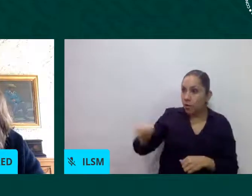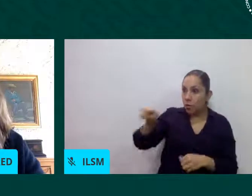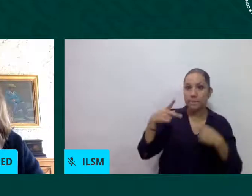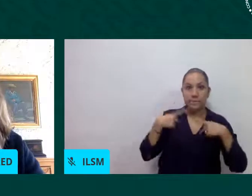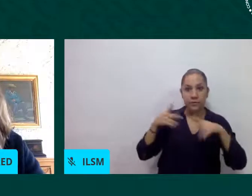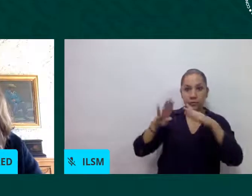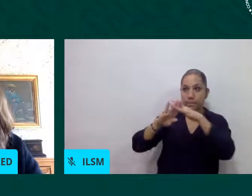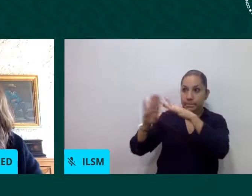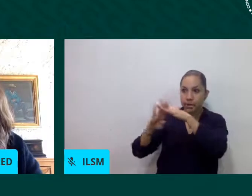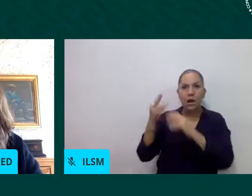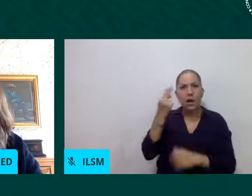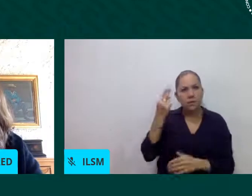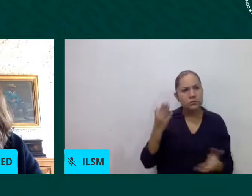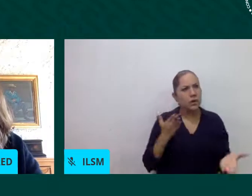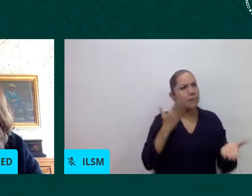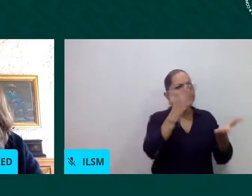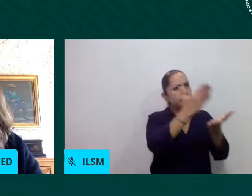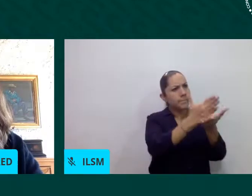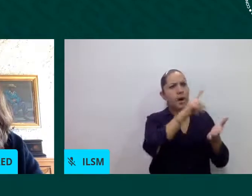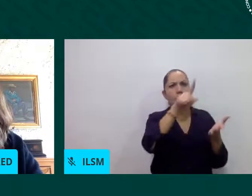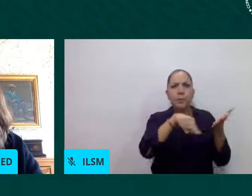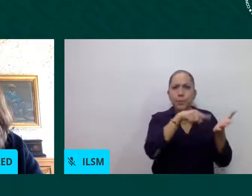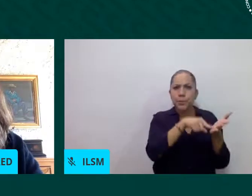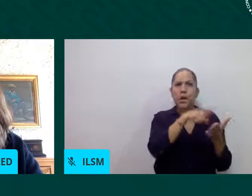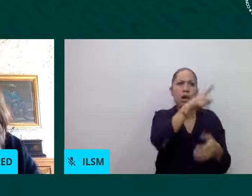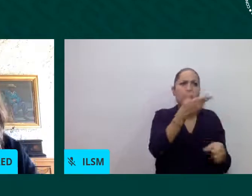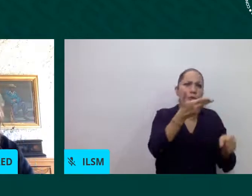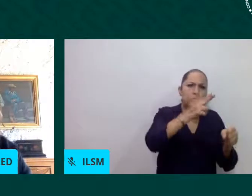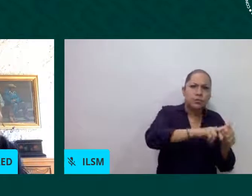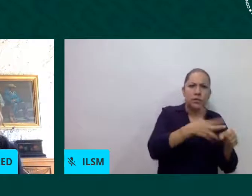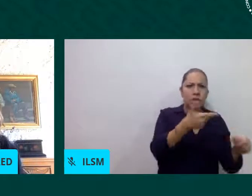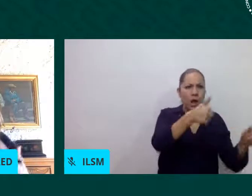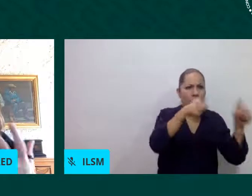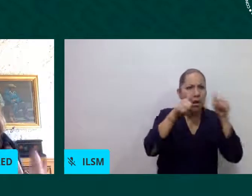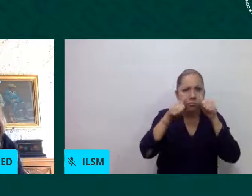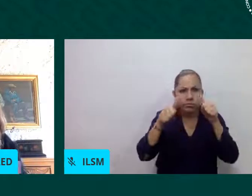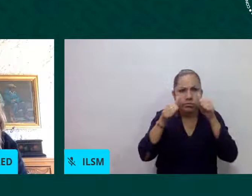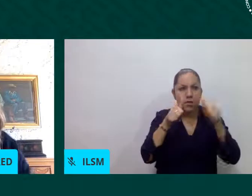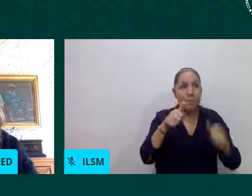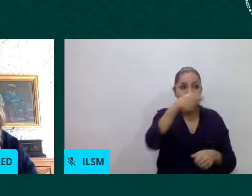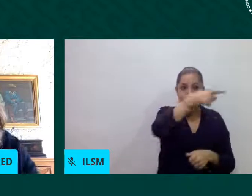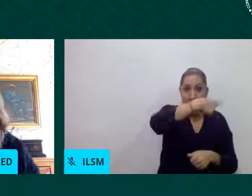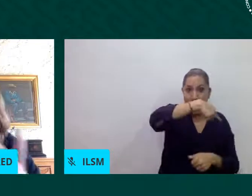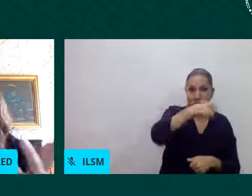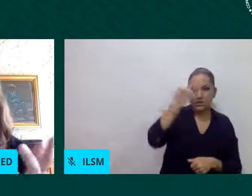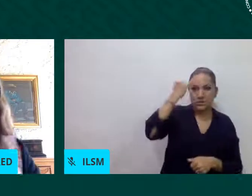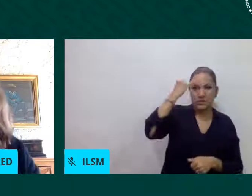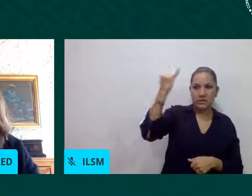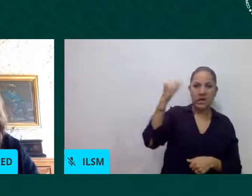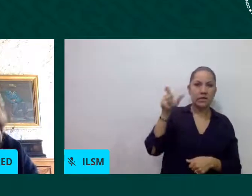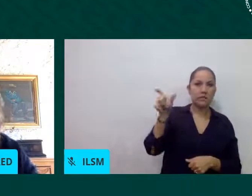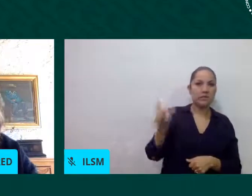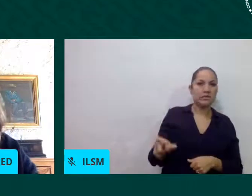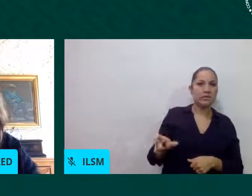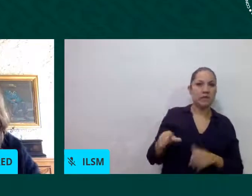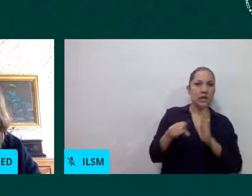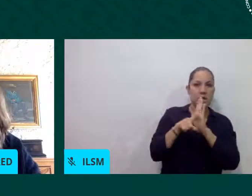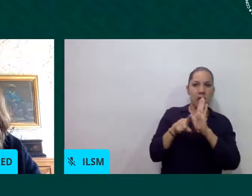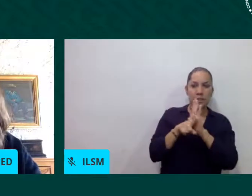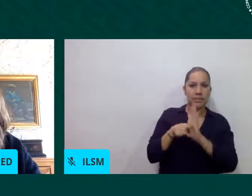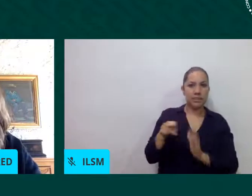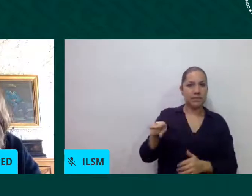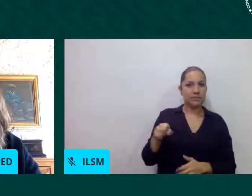prejuicio o estigma porque todavía vemos que bueno pues al escuchar digamos algún acento diferente pues las